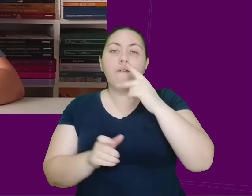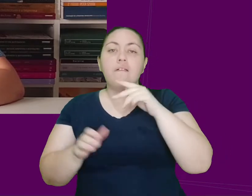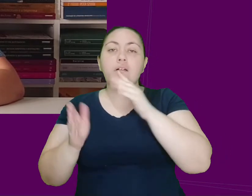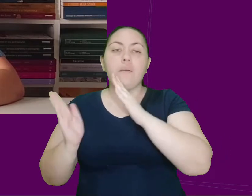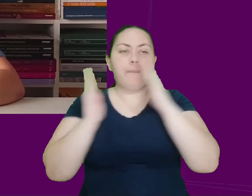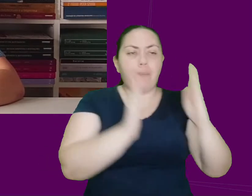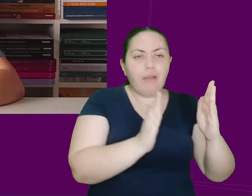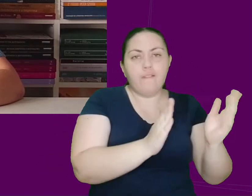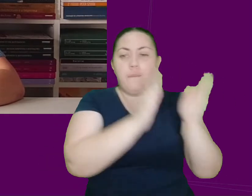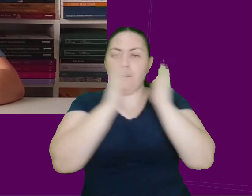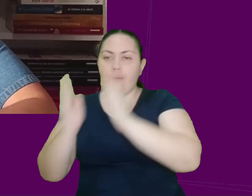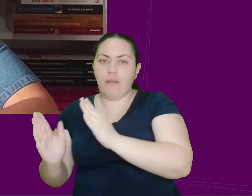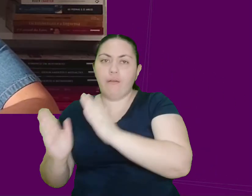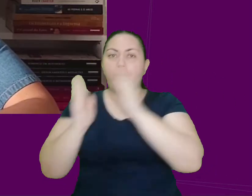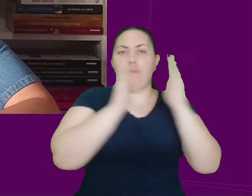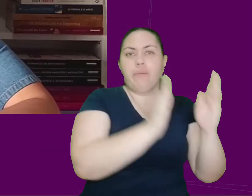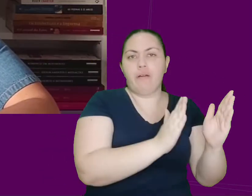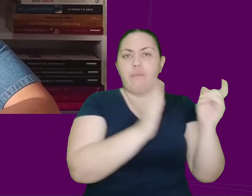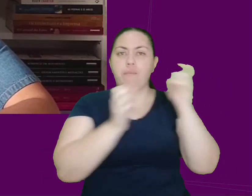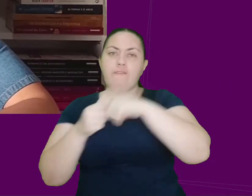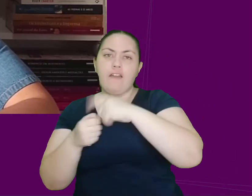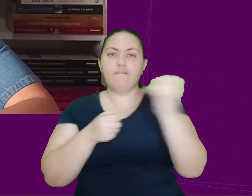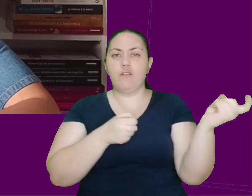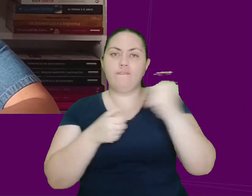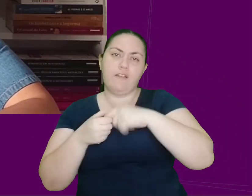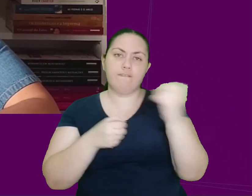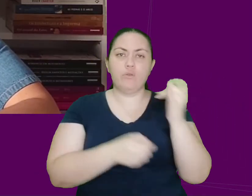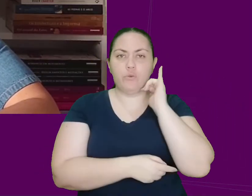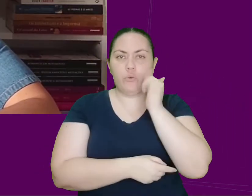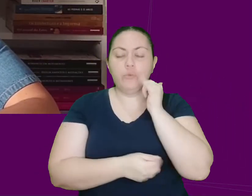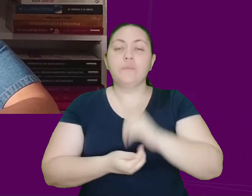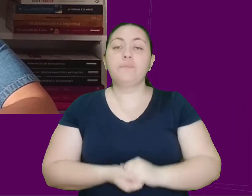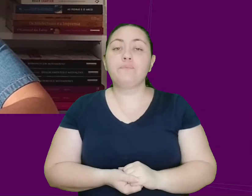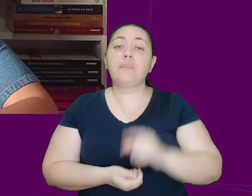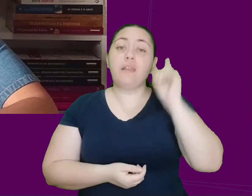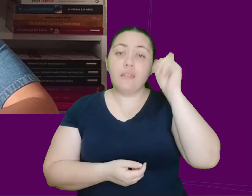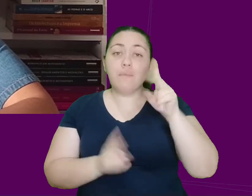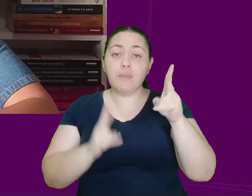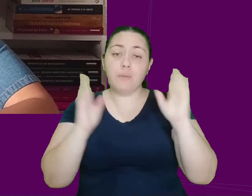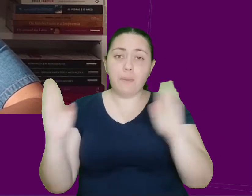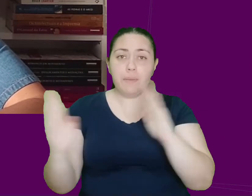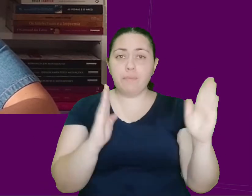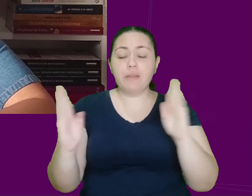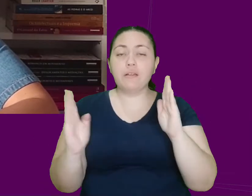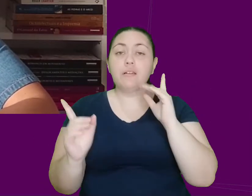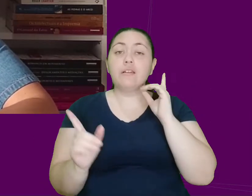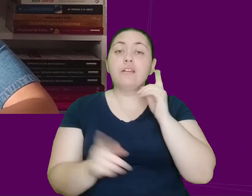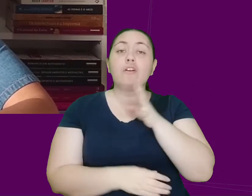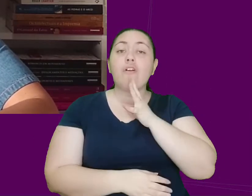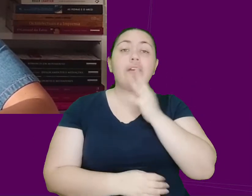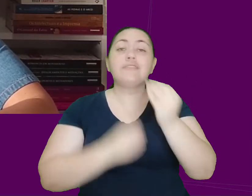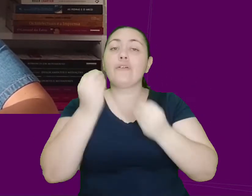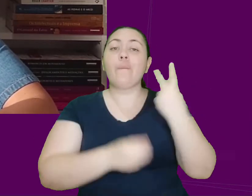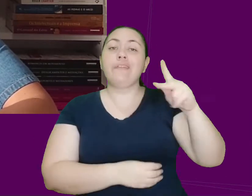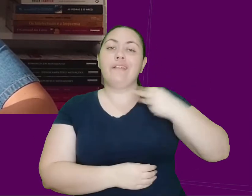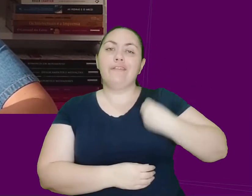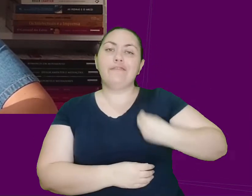e voltando no tempo. E são nesses flashbacks que conhecemos a vida amorosa de Marcelo, suas namoradas e suas paixões.